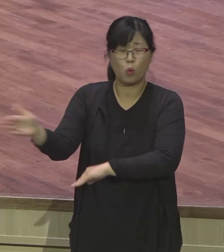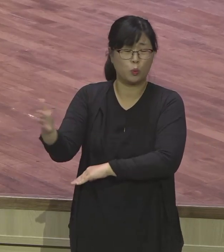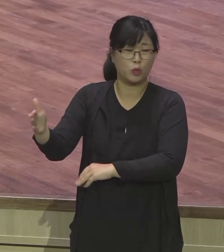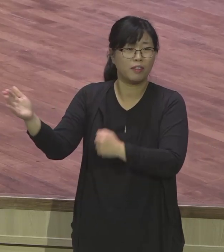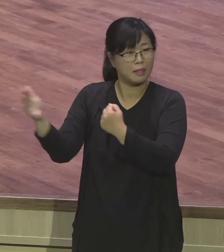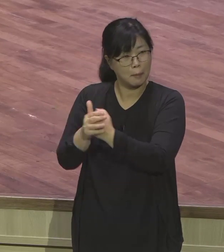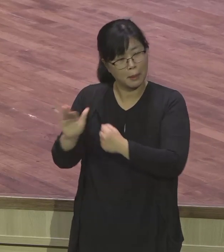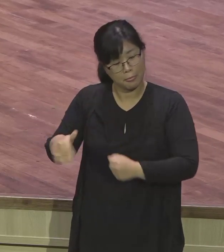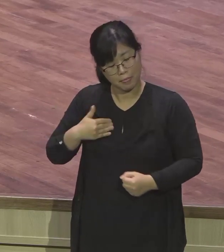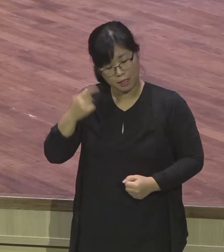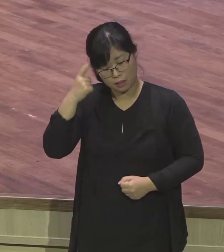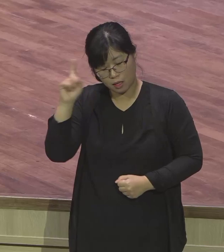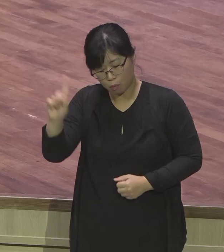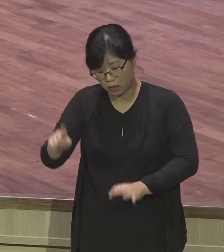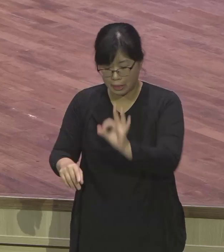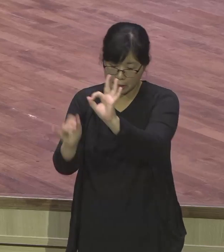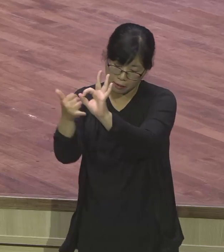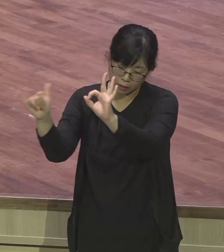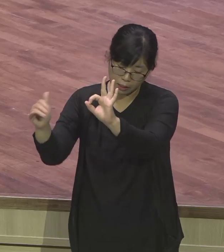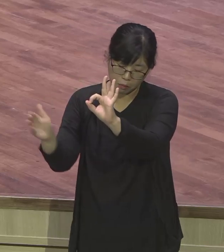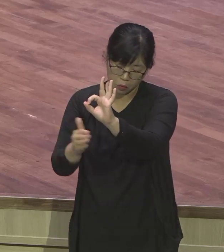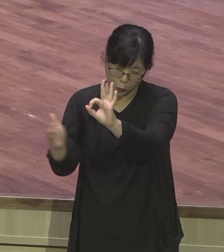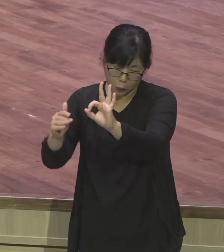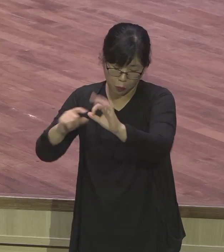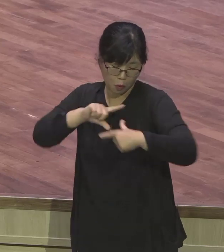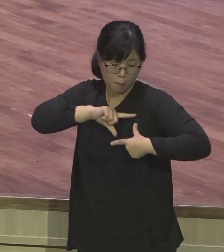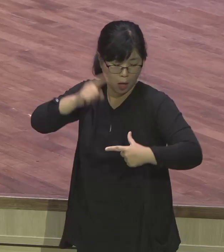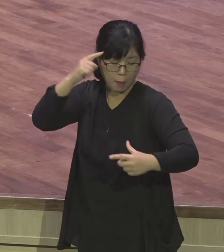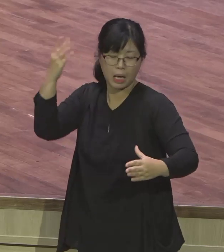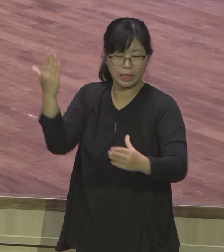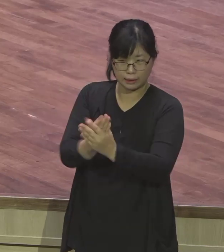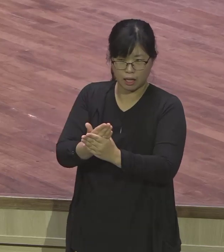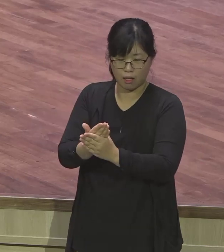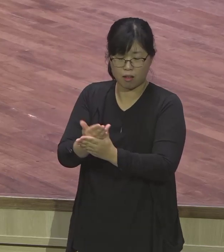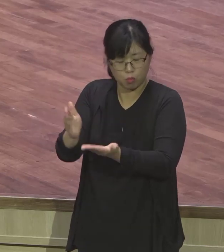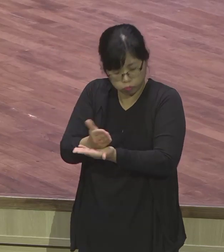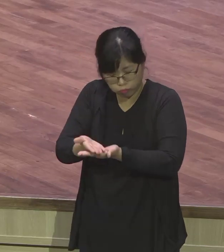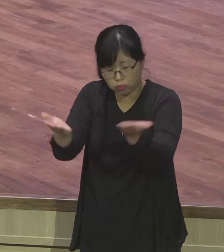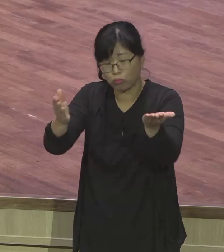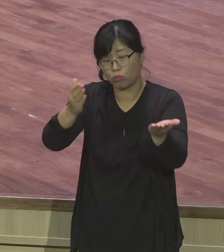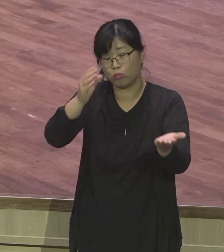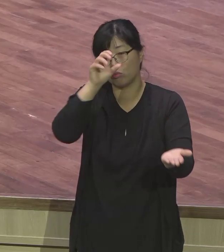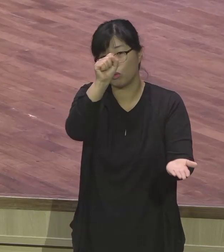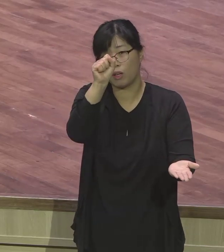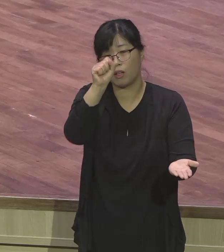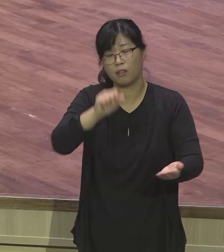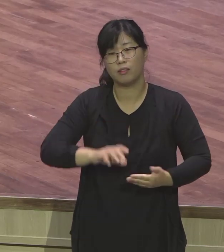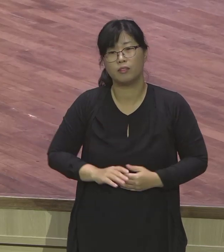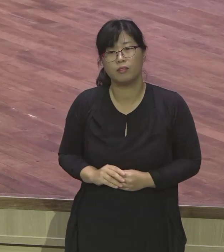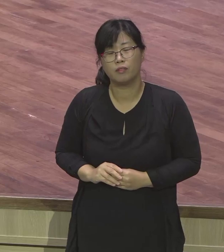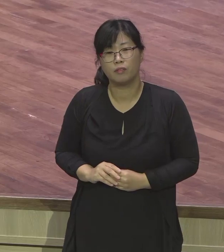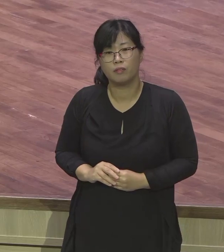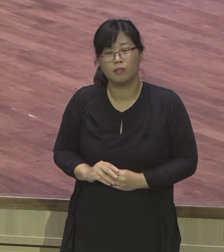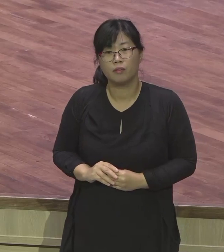목사도 마찬가지고, 평전도 마찬가지, 명예 박사를 받는데, 왜 명예 박사를 주느냐,